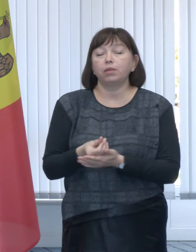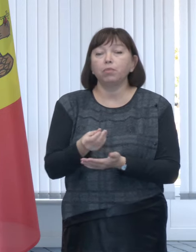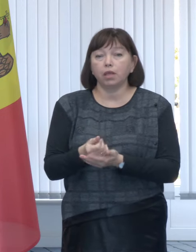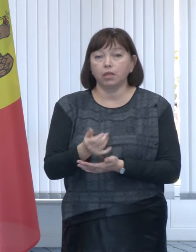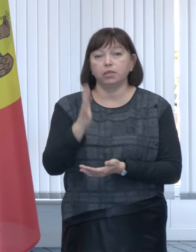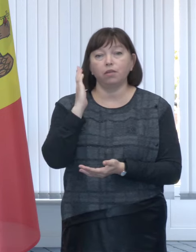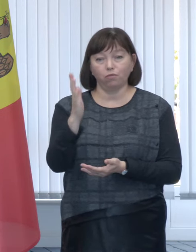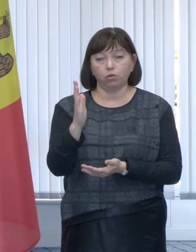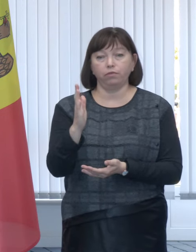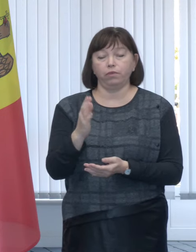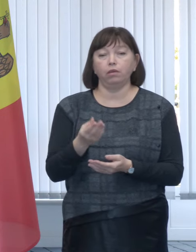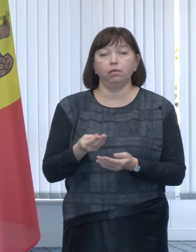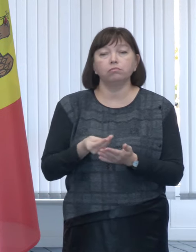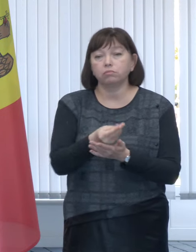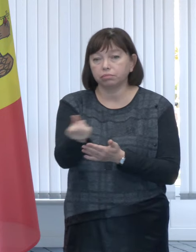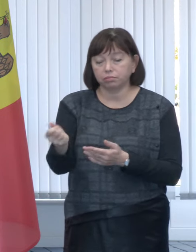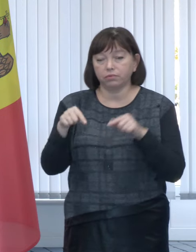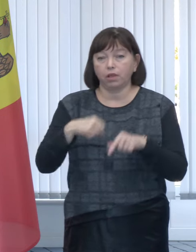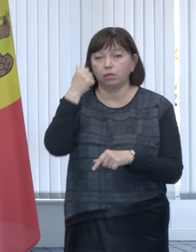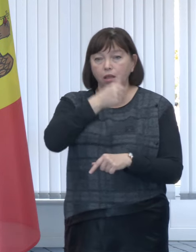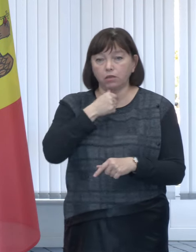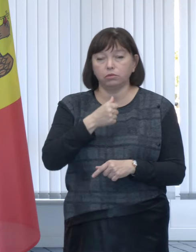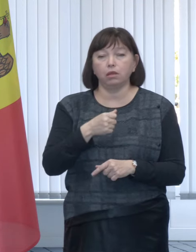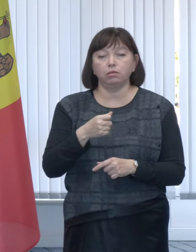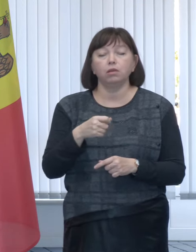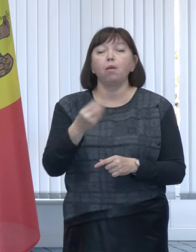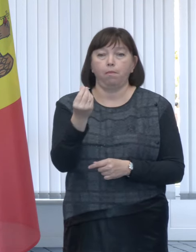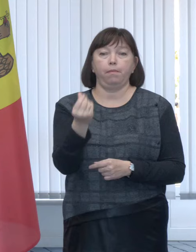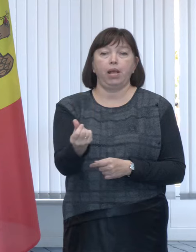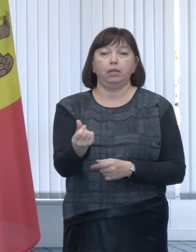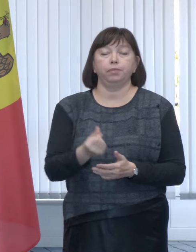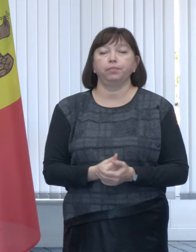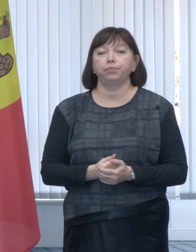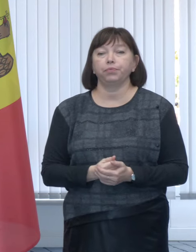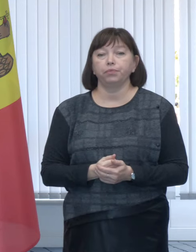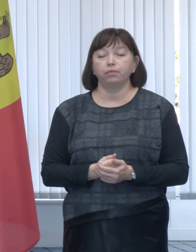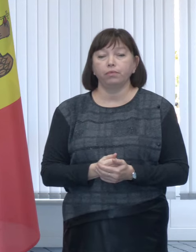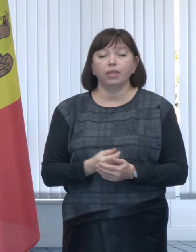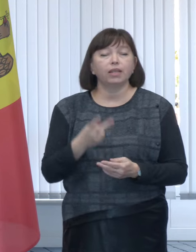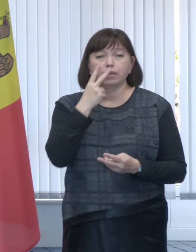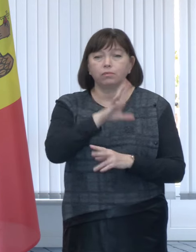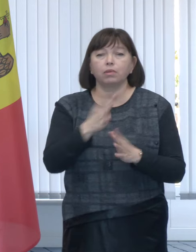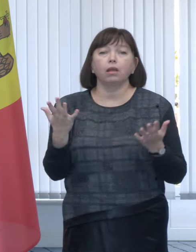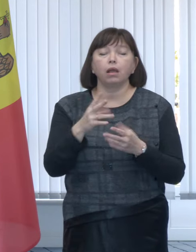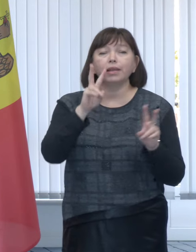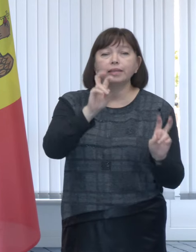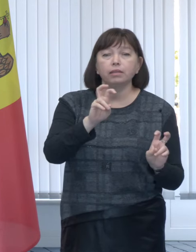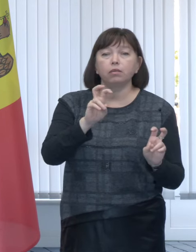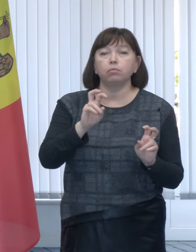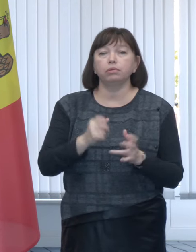se vor acorda în acest an sub formă de bani, indiferent de tipul de